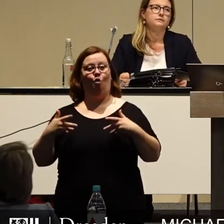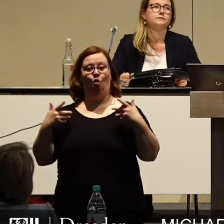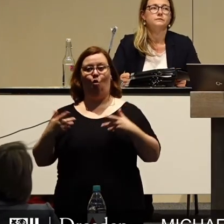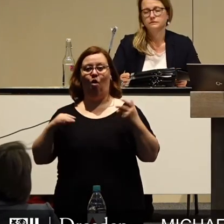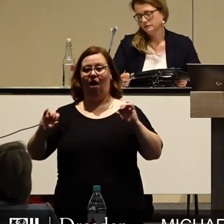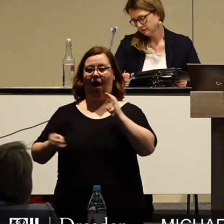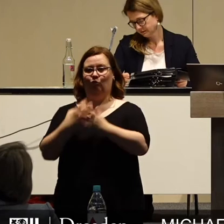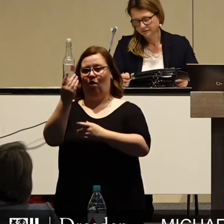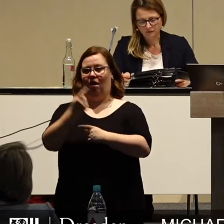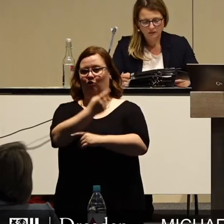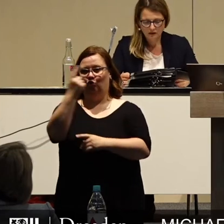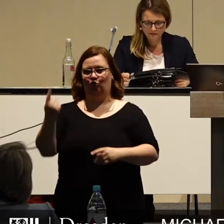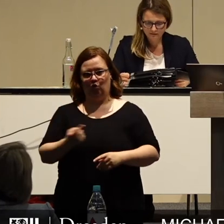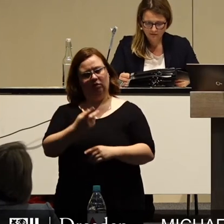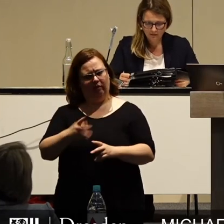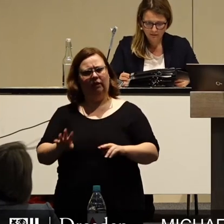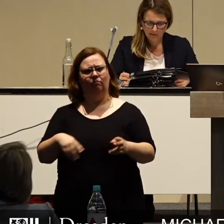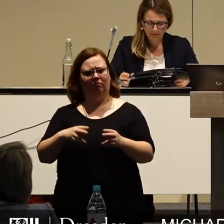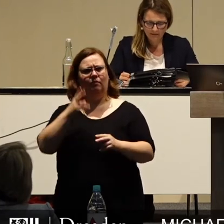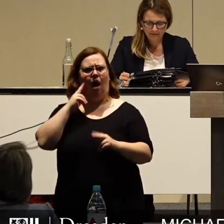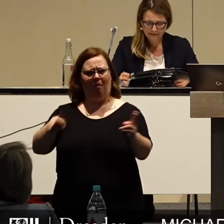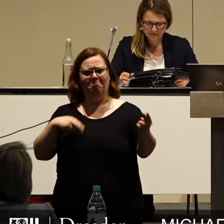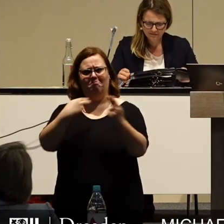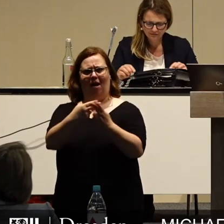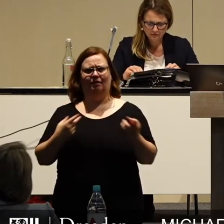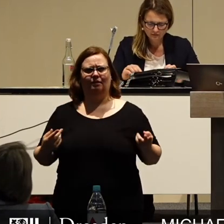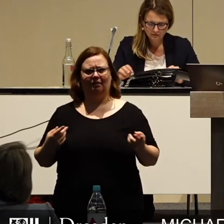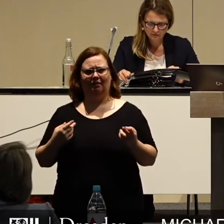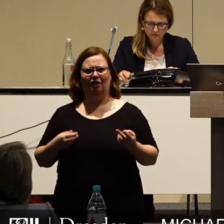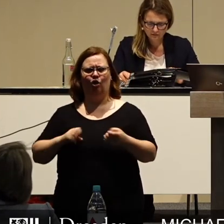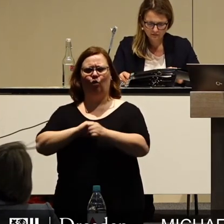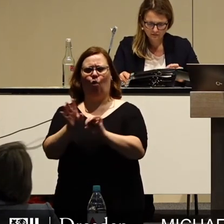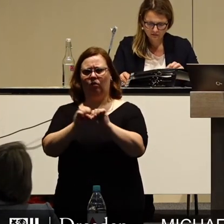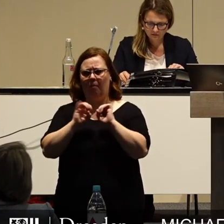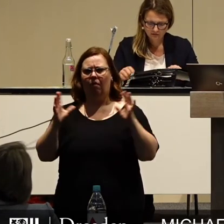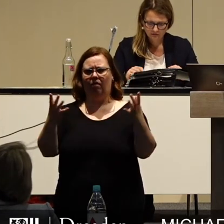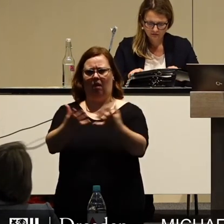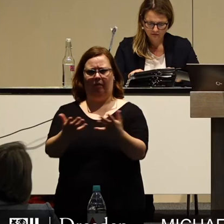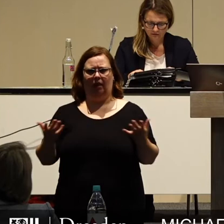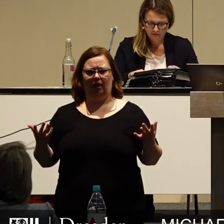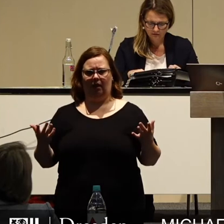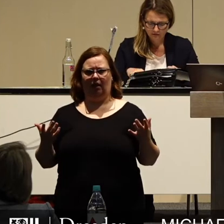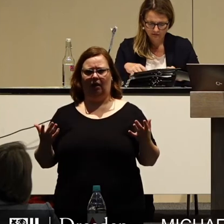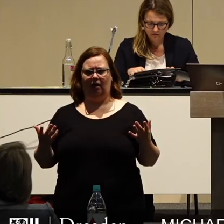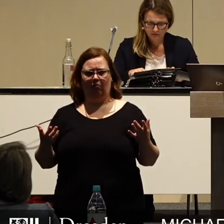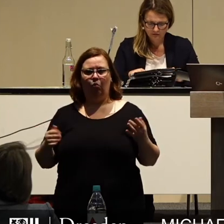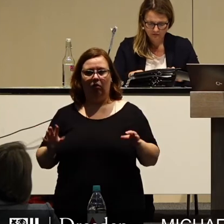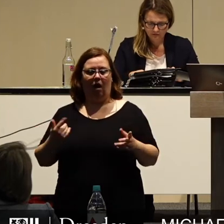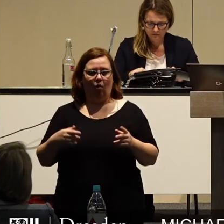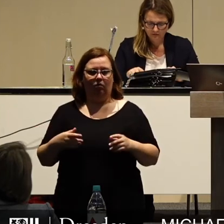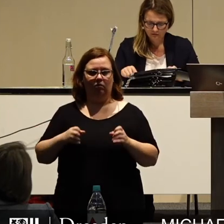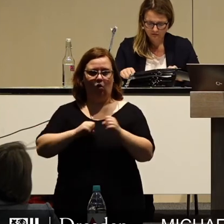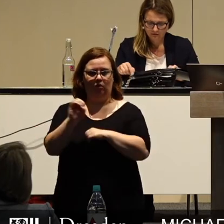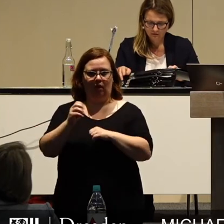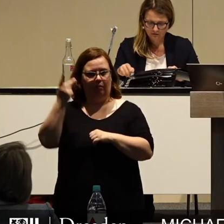aktuelle Stunde, die diesen Namen verdient. Und die Corona-Pandemie ist aktueller, als es uns lieb